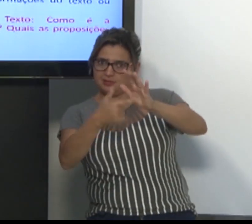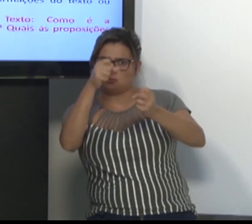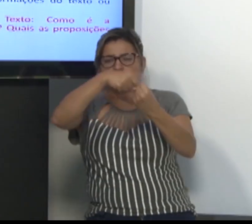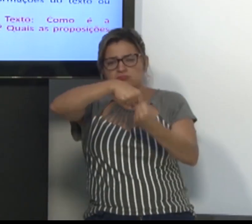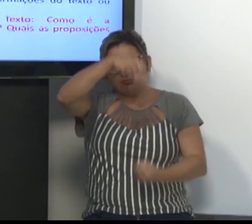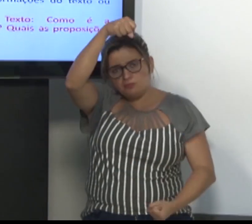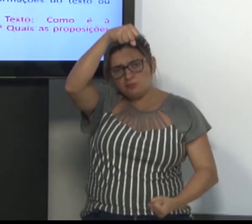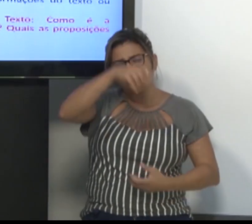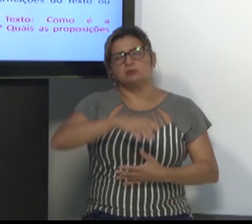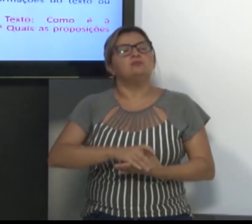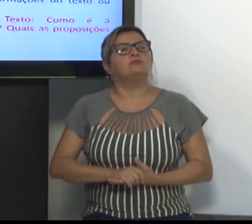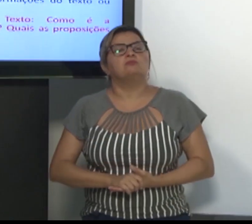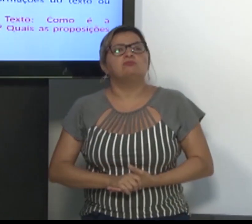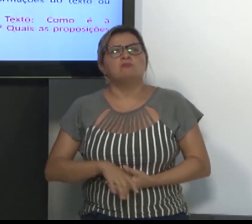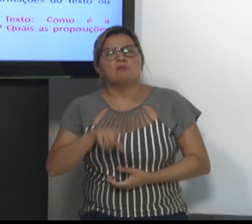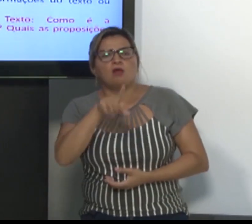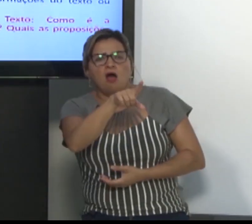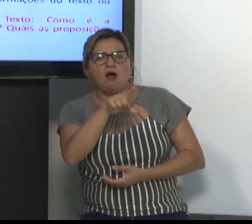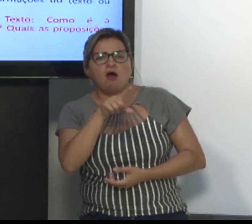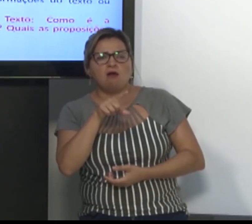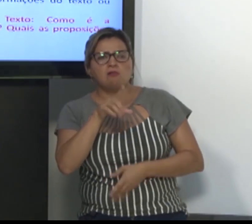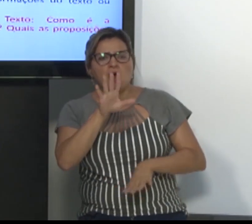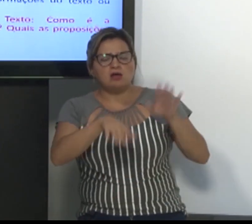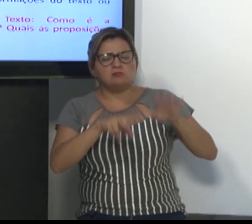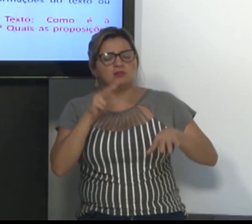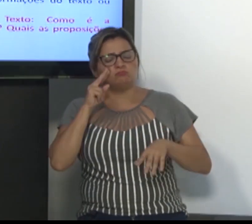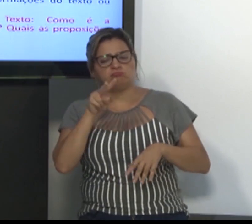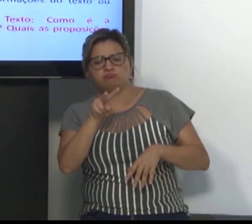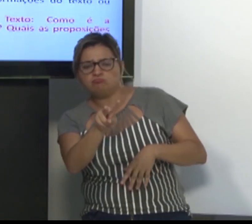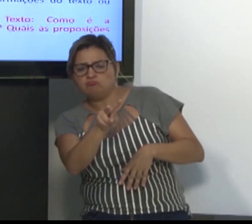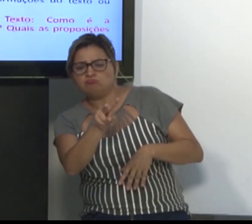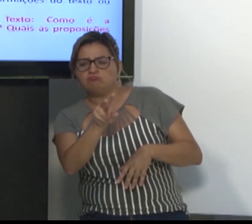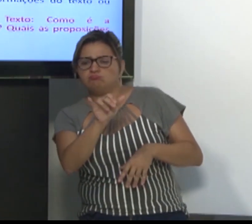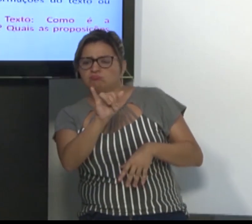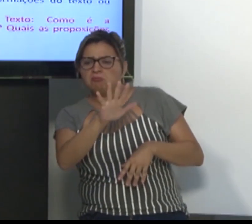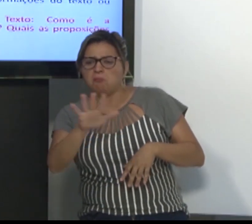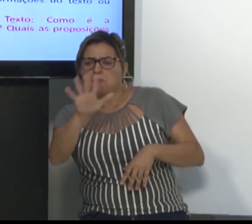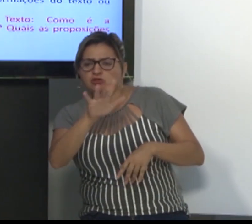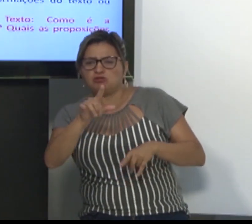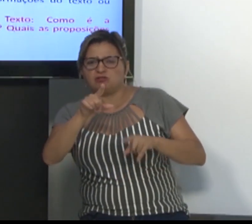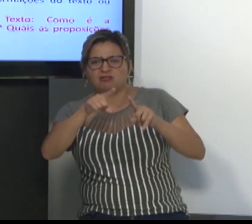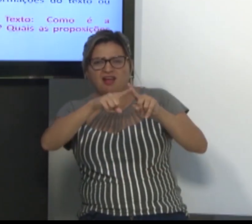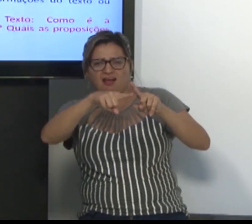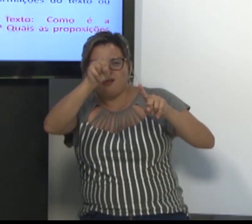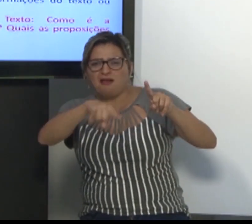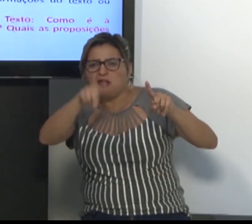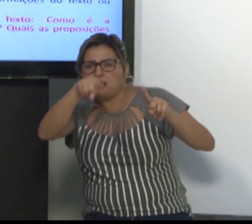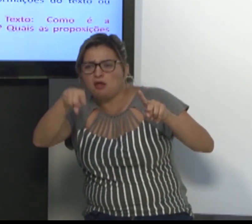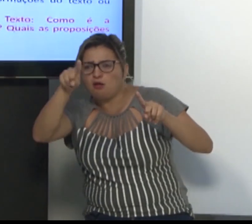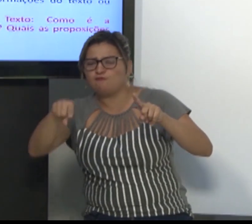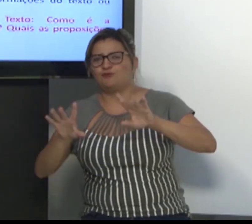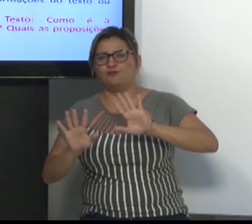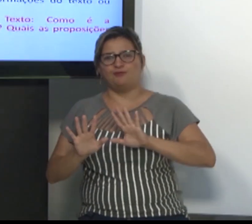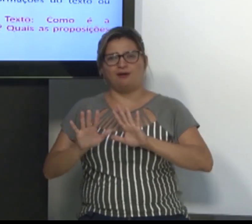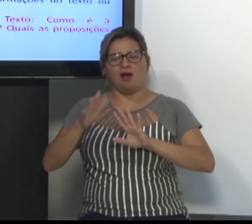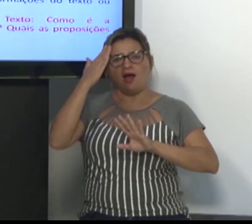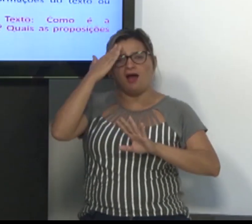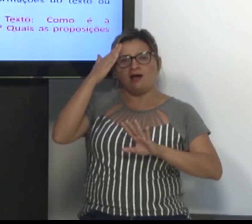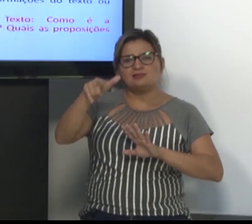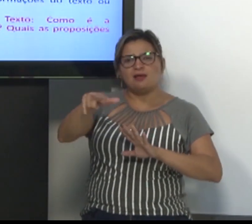Na amostra do banner da pesquisa, no objetivo geral, os dados